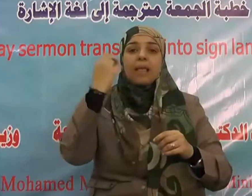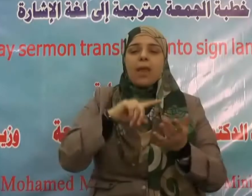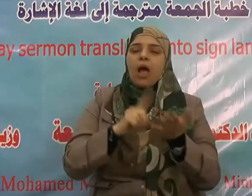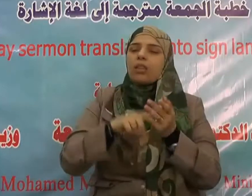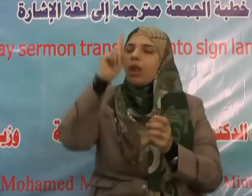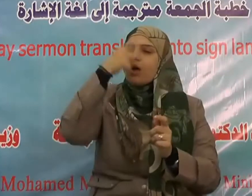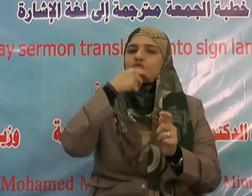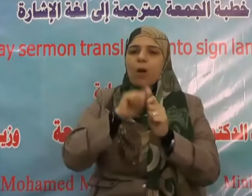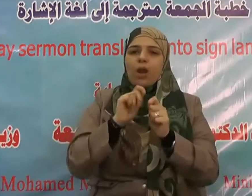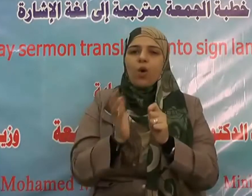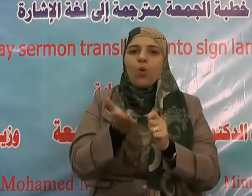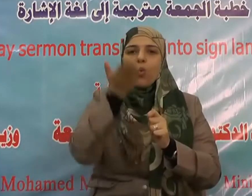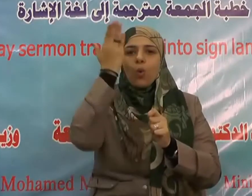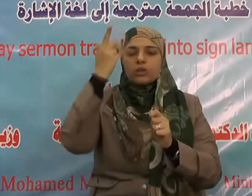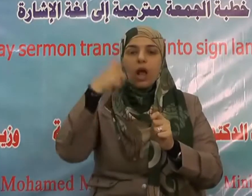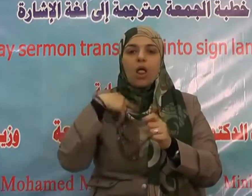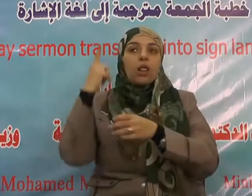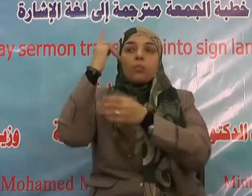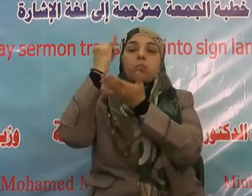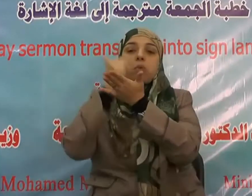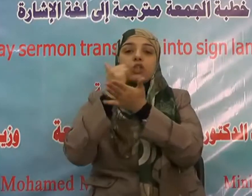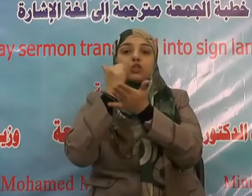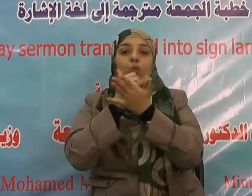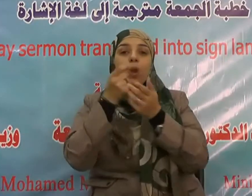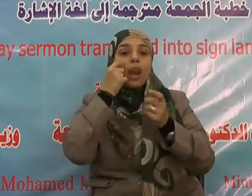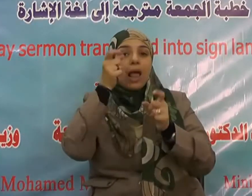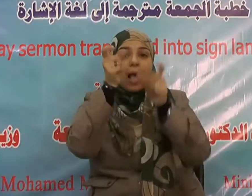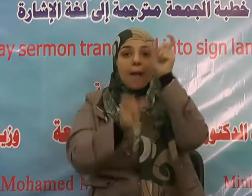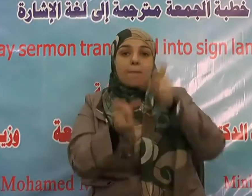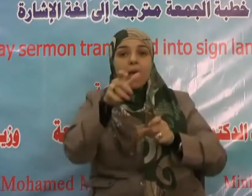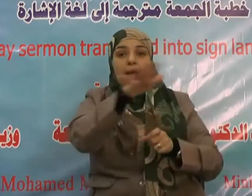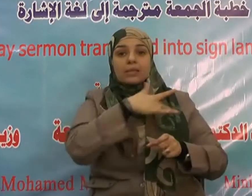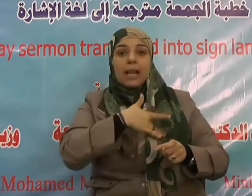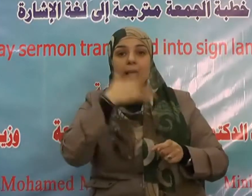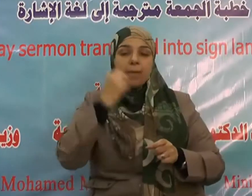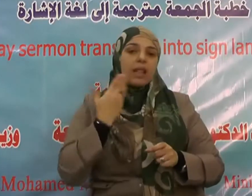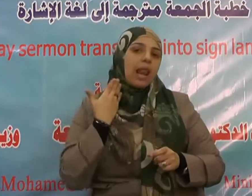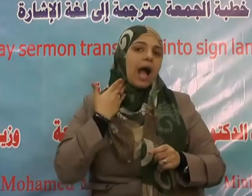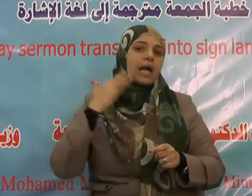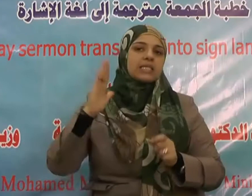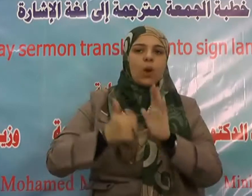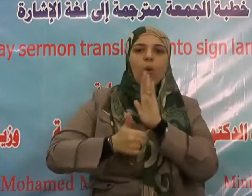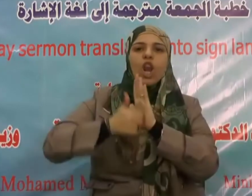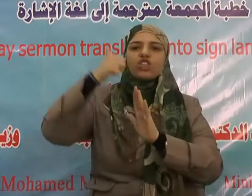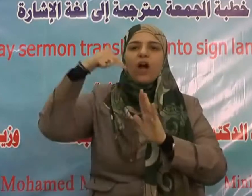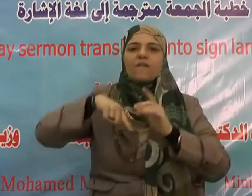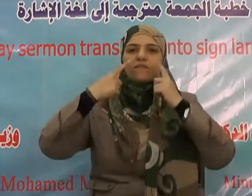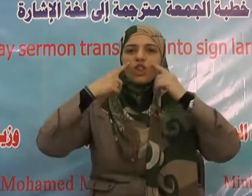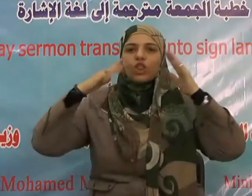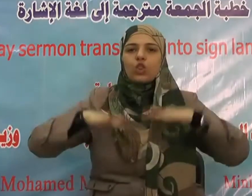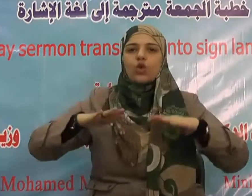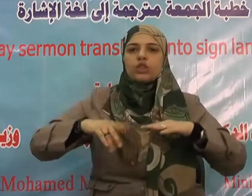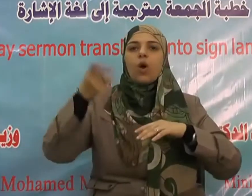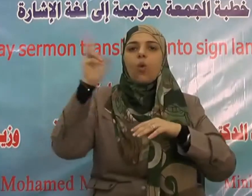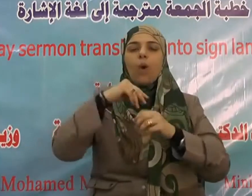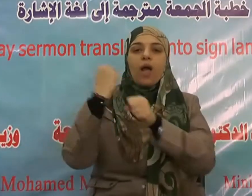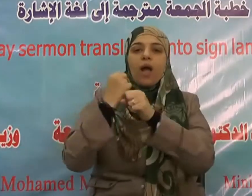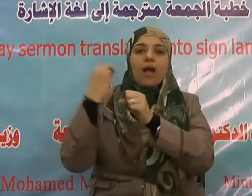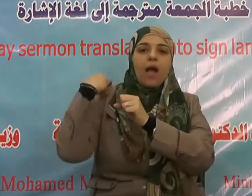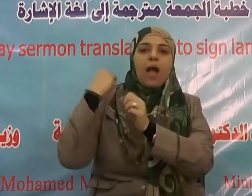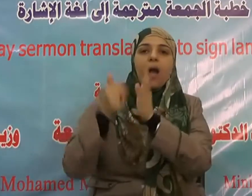وأسيرا إنما نطعمكم لوجه الله لا نريد منكم